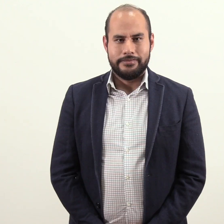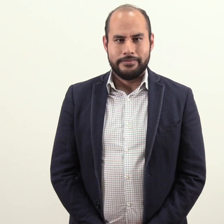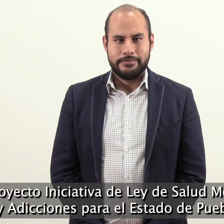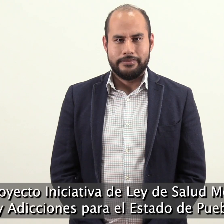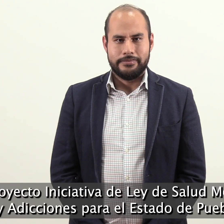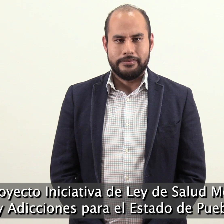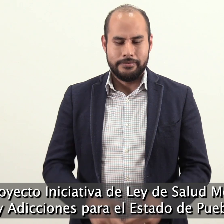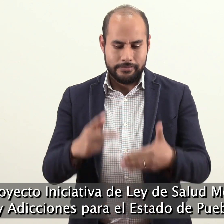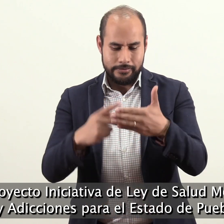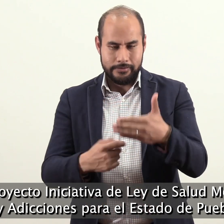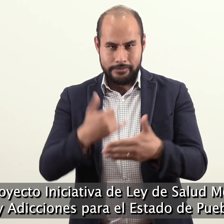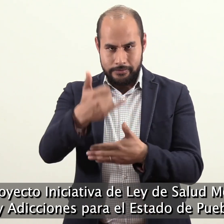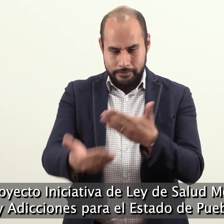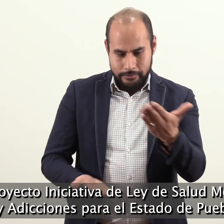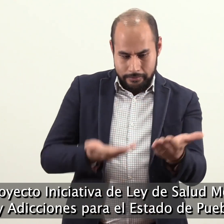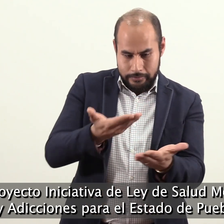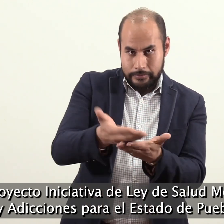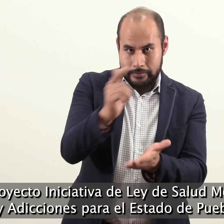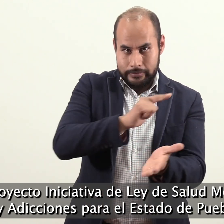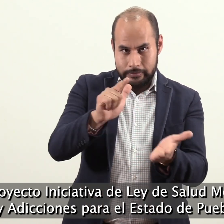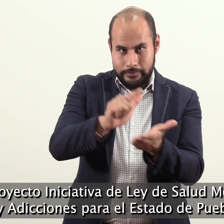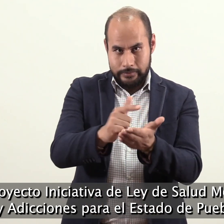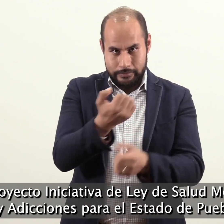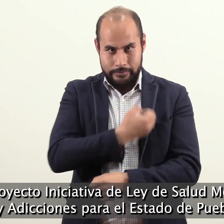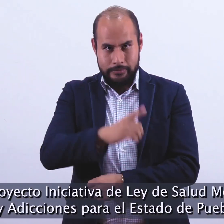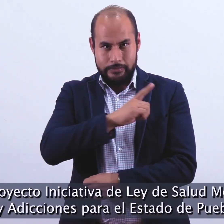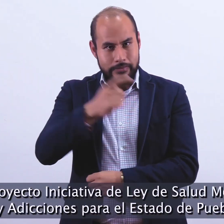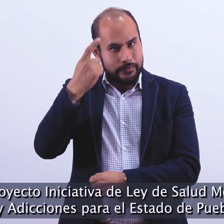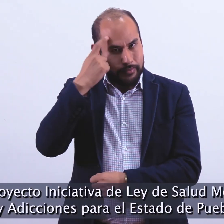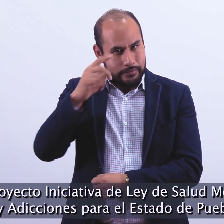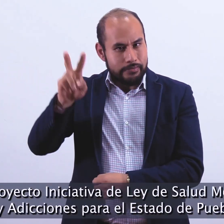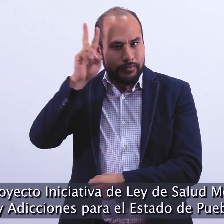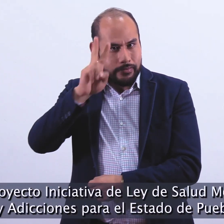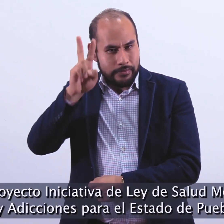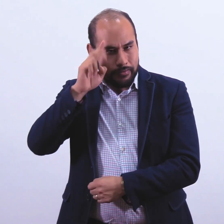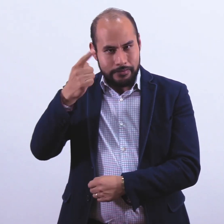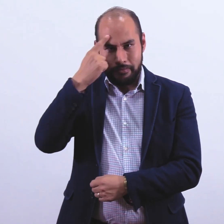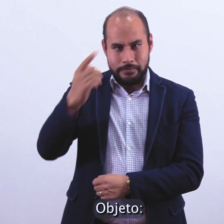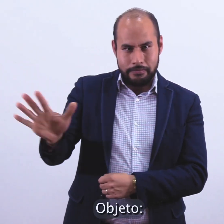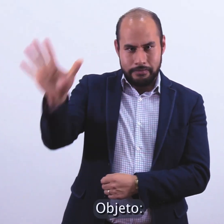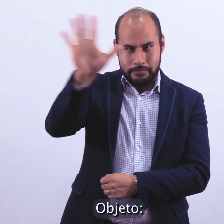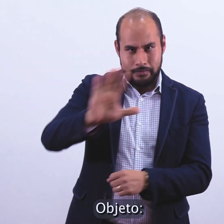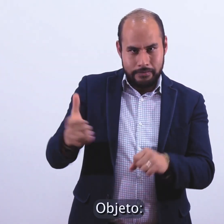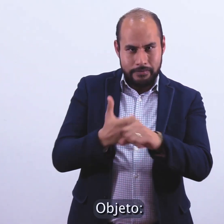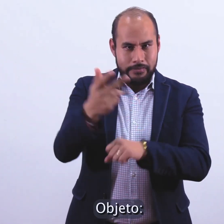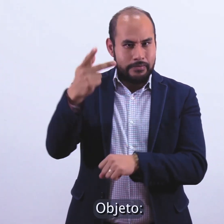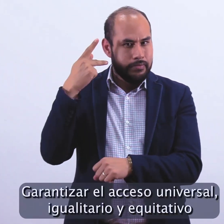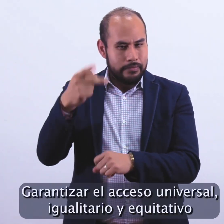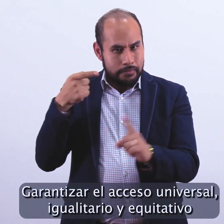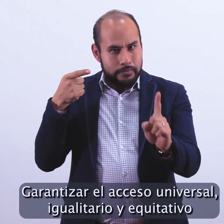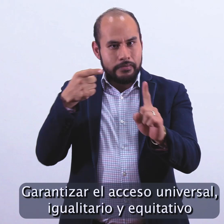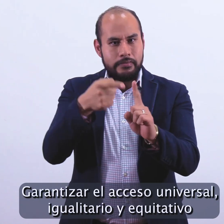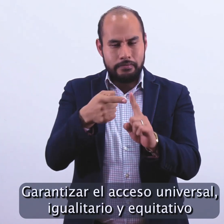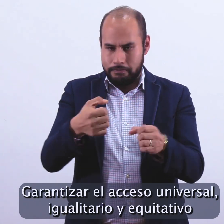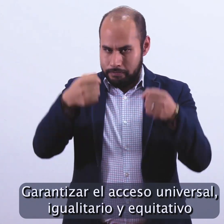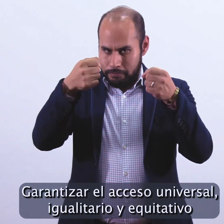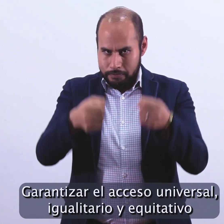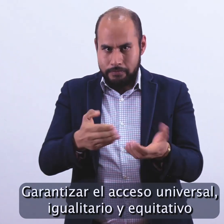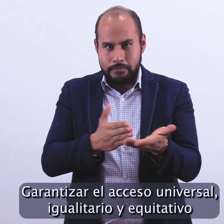Proyecto de Iniciativa de Ley de Salud Mental y Adicciones para el Estado de Puebla. Objeto. Garantizar el acceso universal,